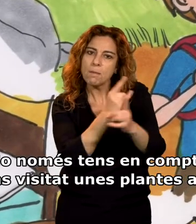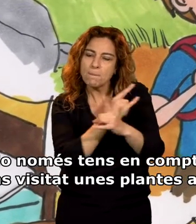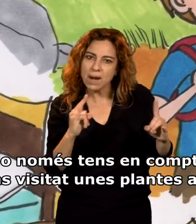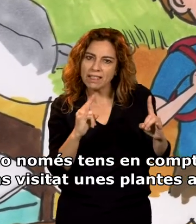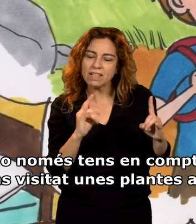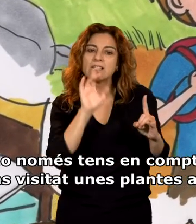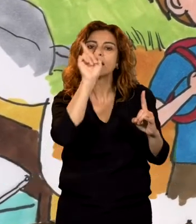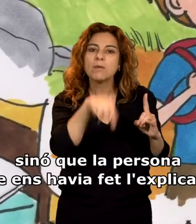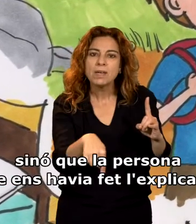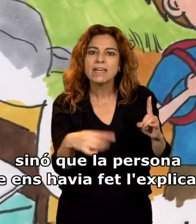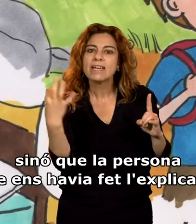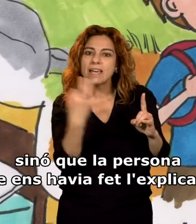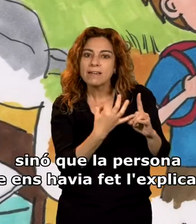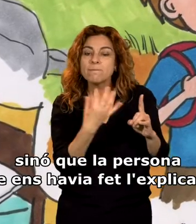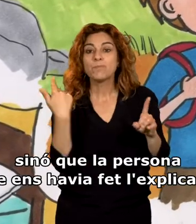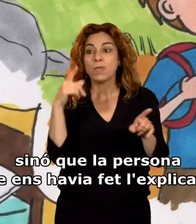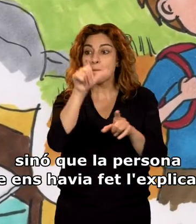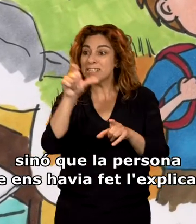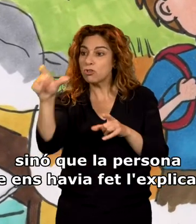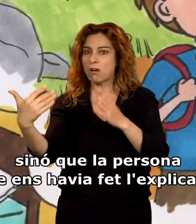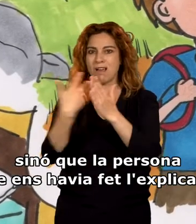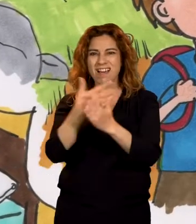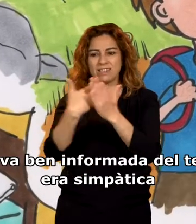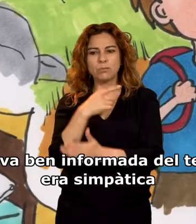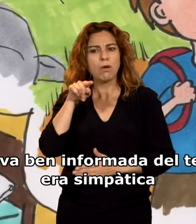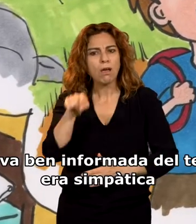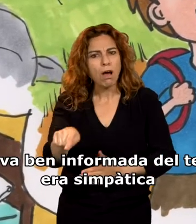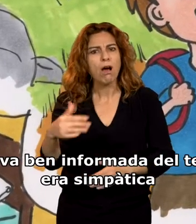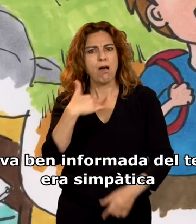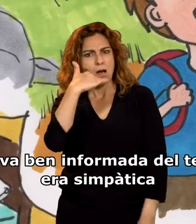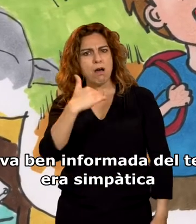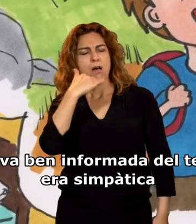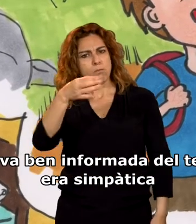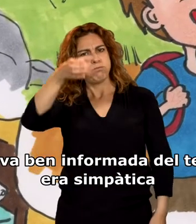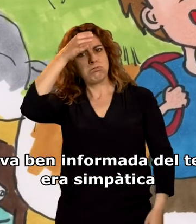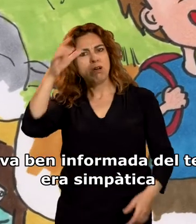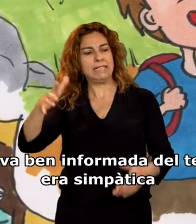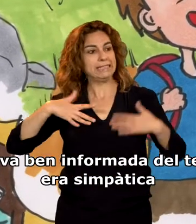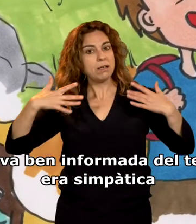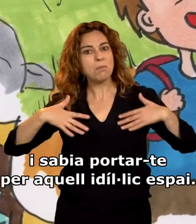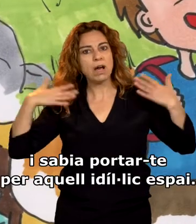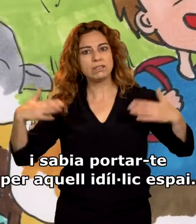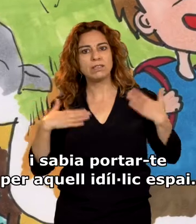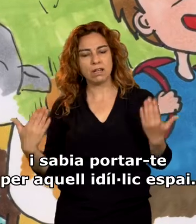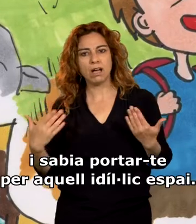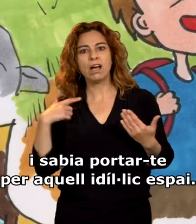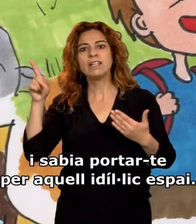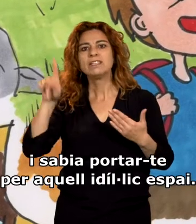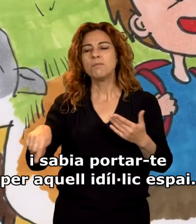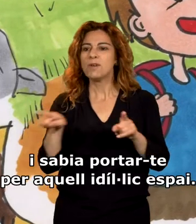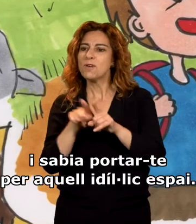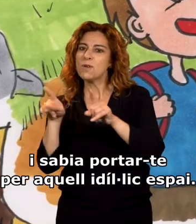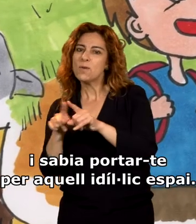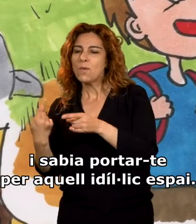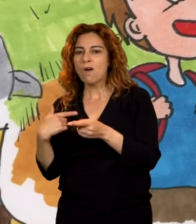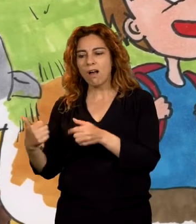unes plantes de Salrà, sinó que la persona que ens havia fet l'explicació estava ben informada del tema, era simpàtica i sabia portar-te per